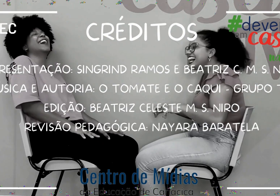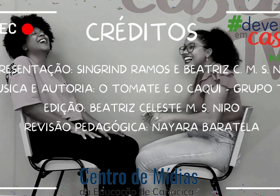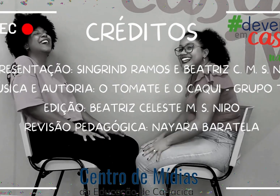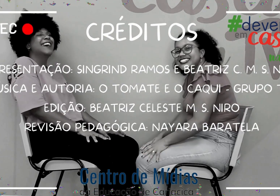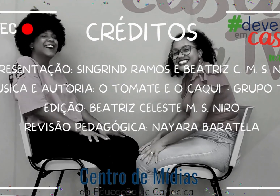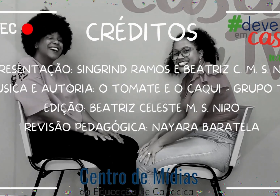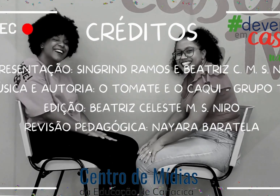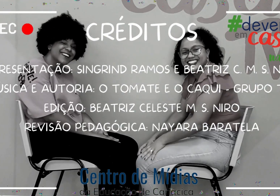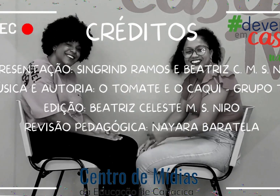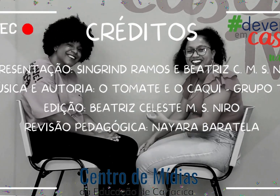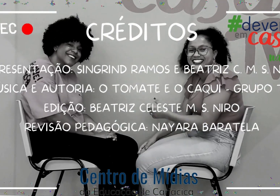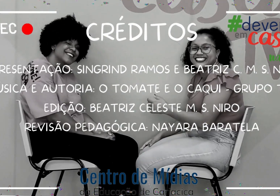Ele é doido!